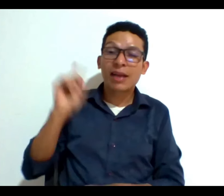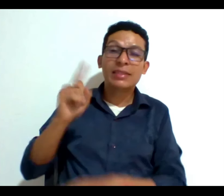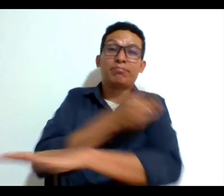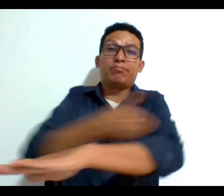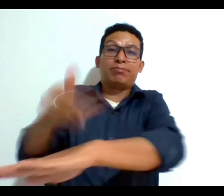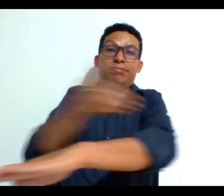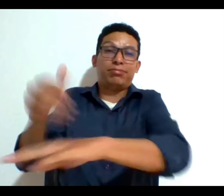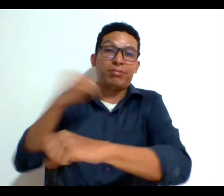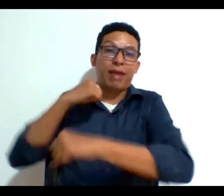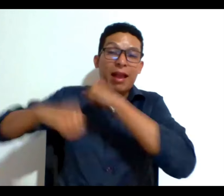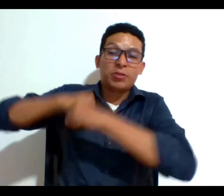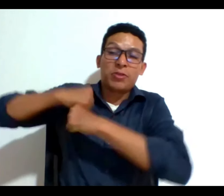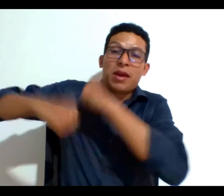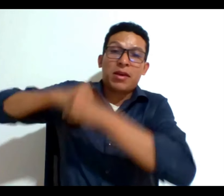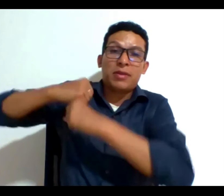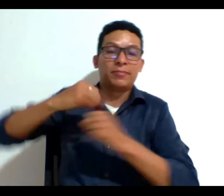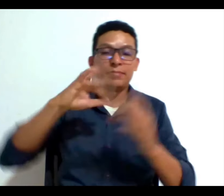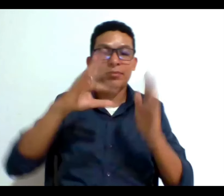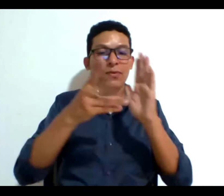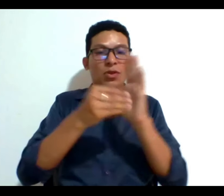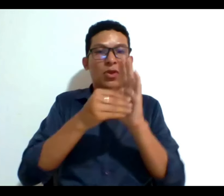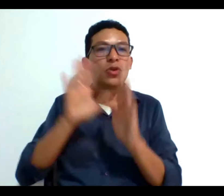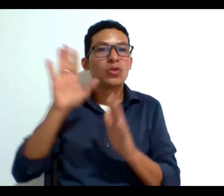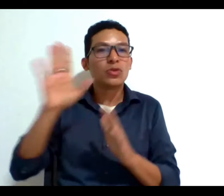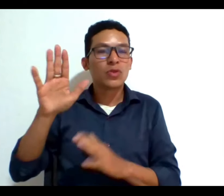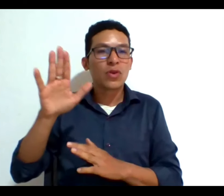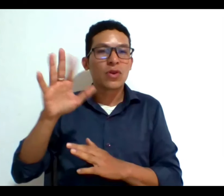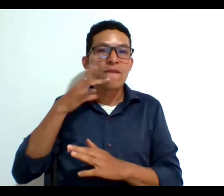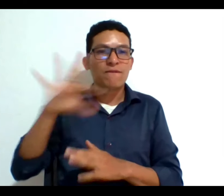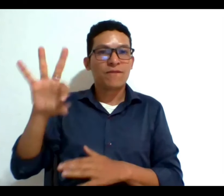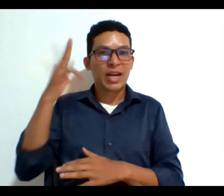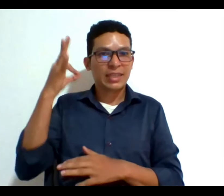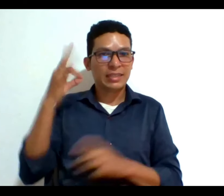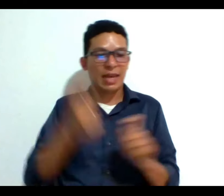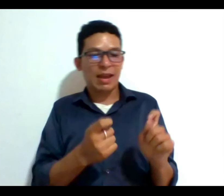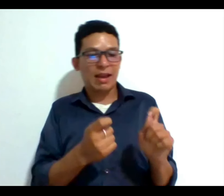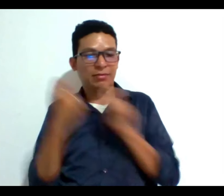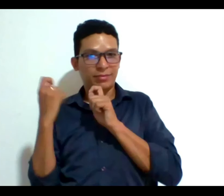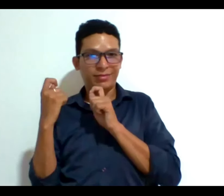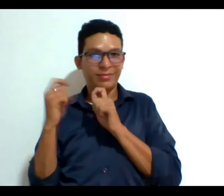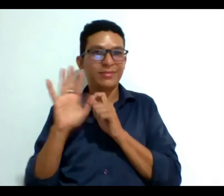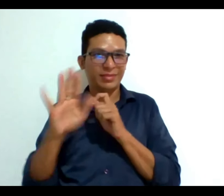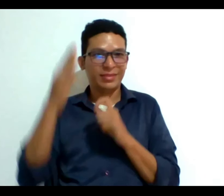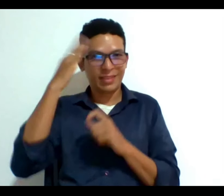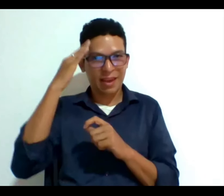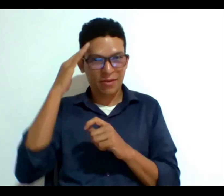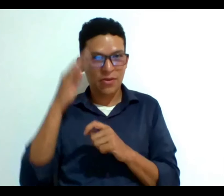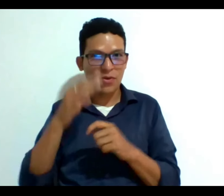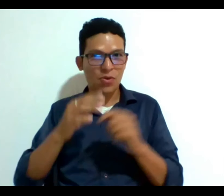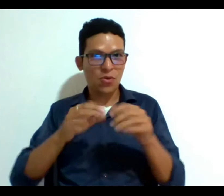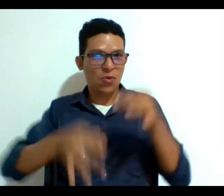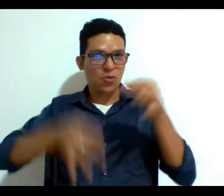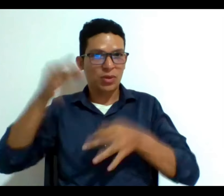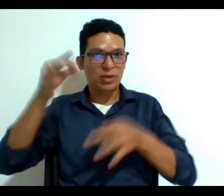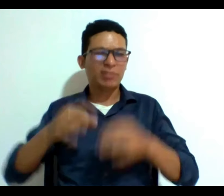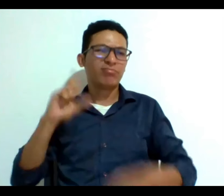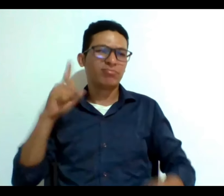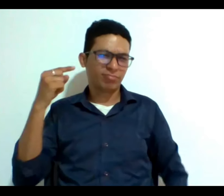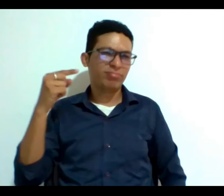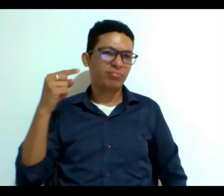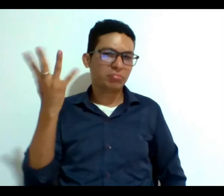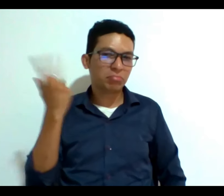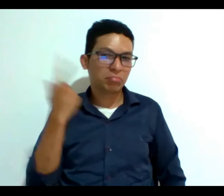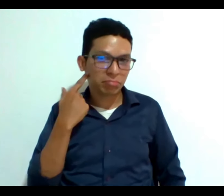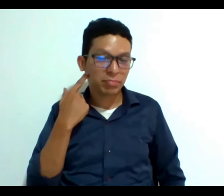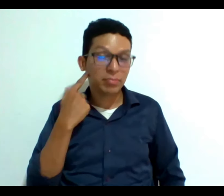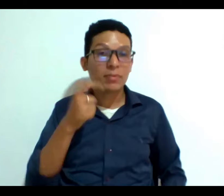surge del Código de Napoleón que es la figura de la interdicción judicial quizás ustedes la han escuchado de que a esta